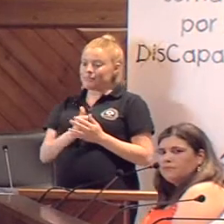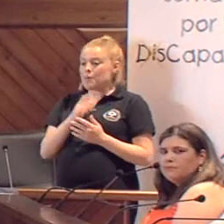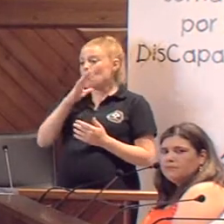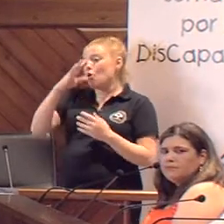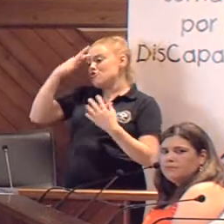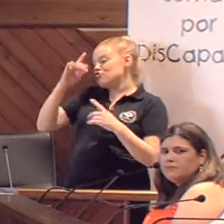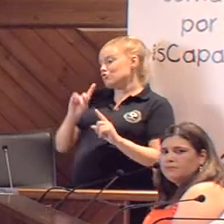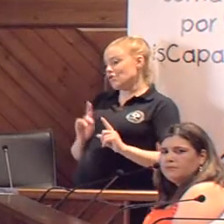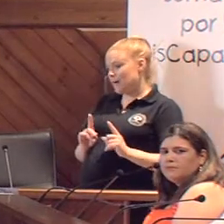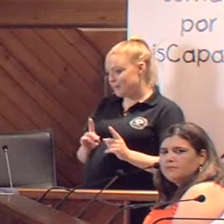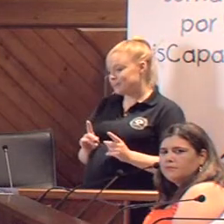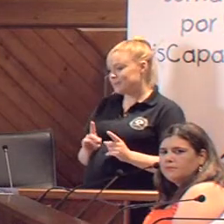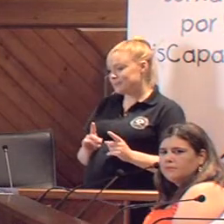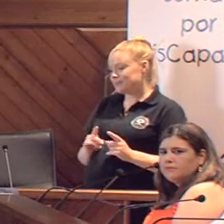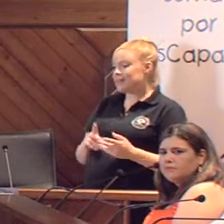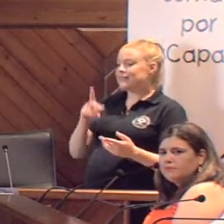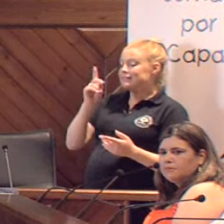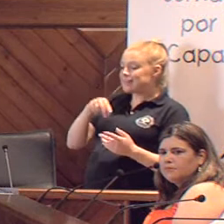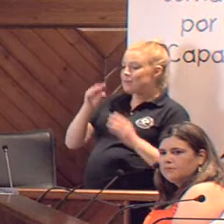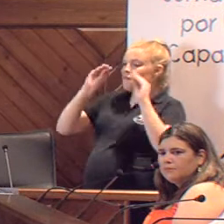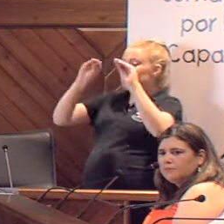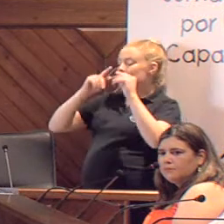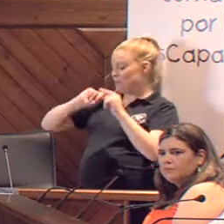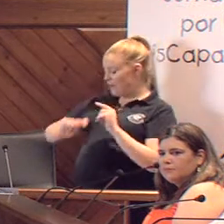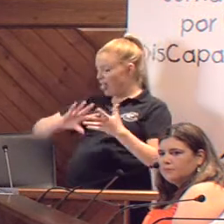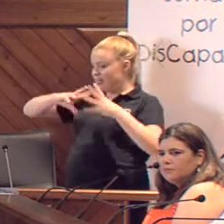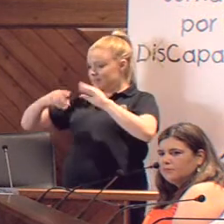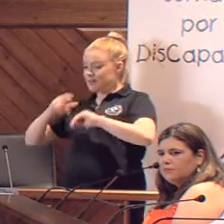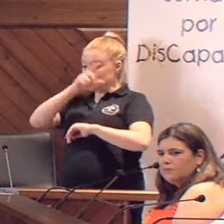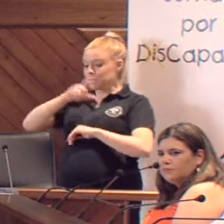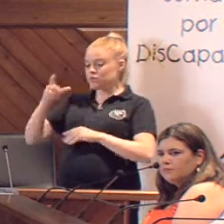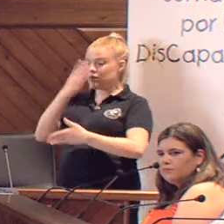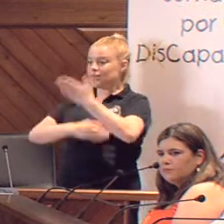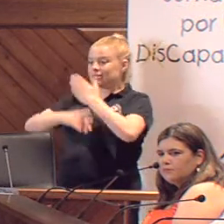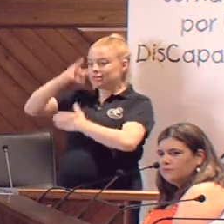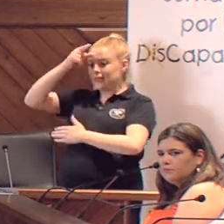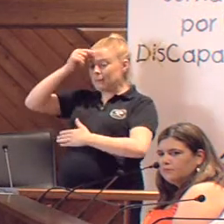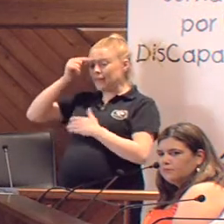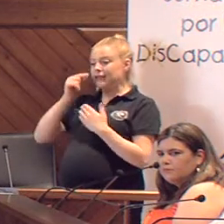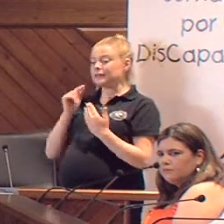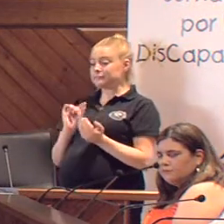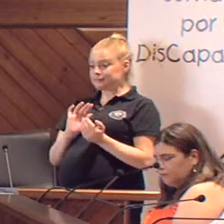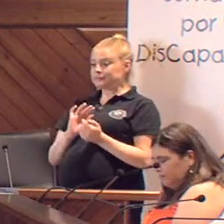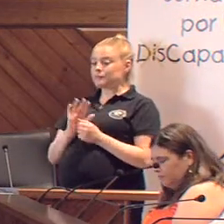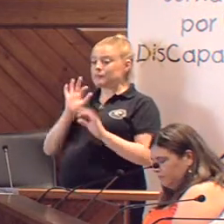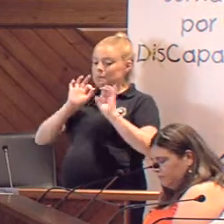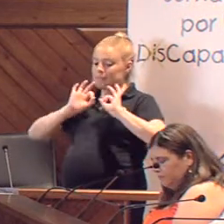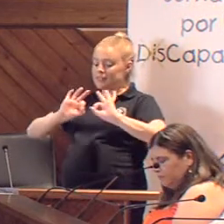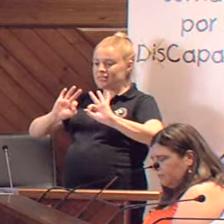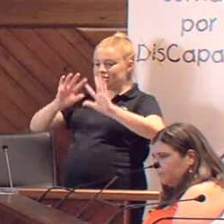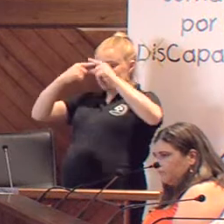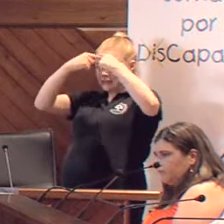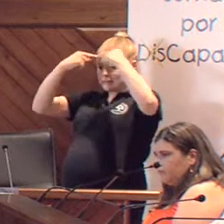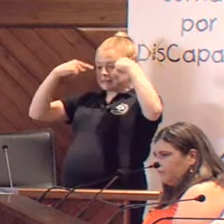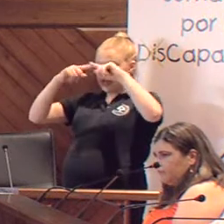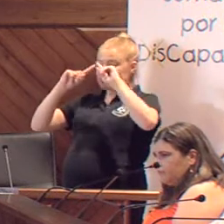Formación profesional adaptada. Las personas con discapacidad intelectual, sobre todo con la etiqueta de